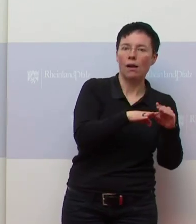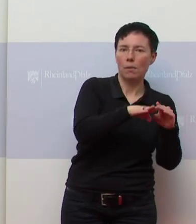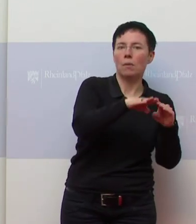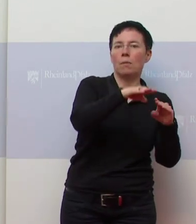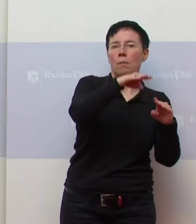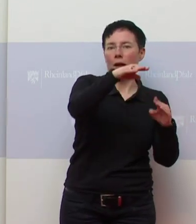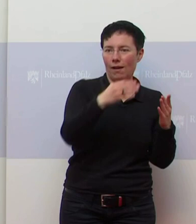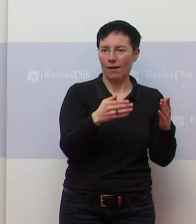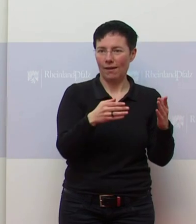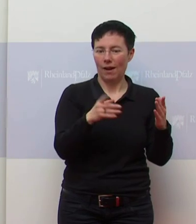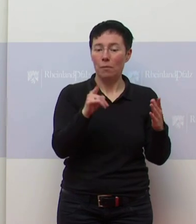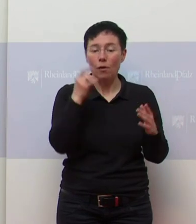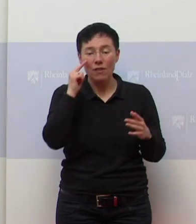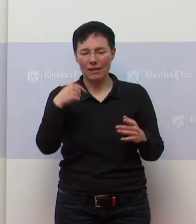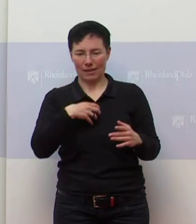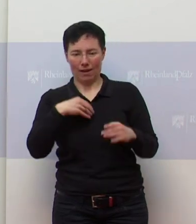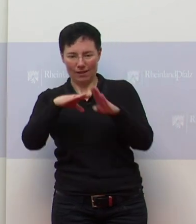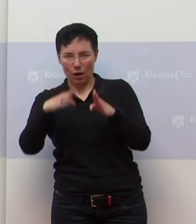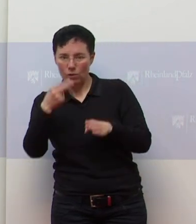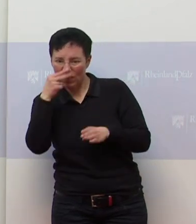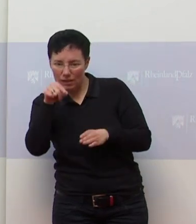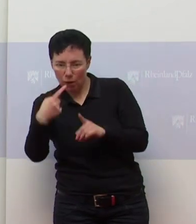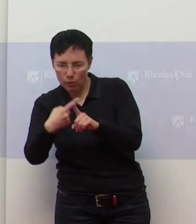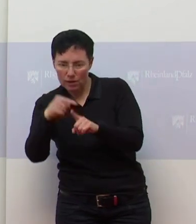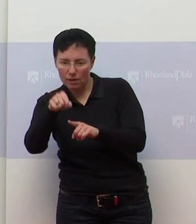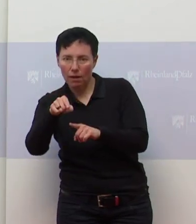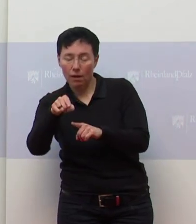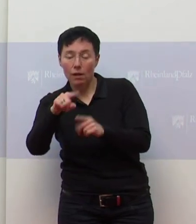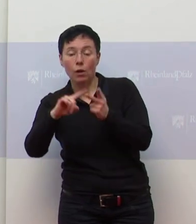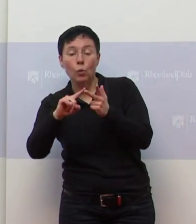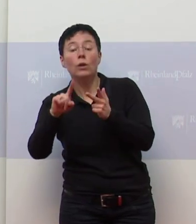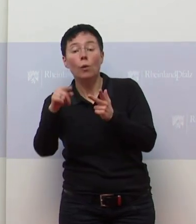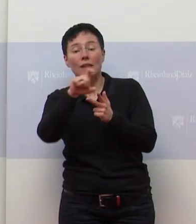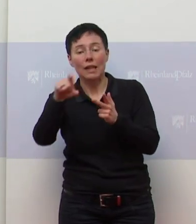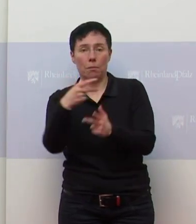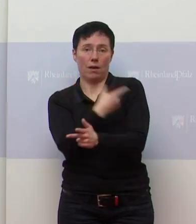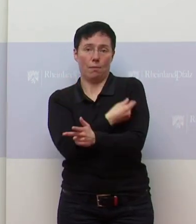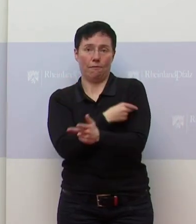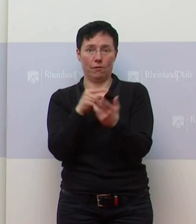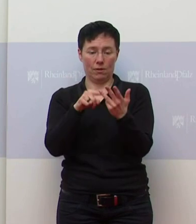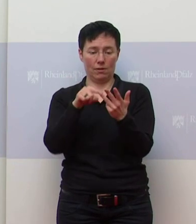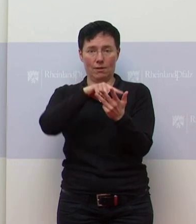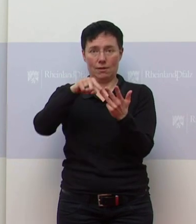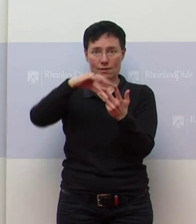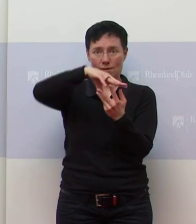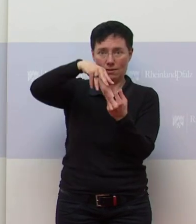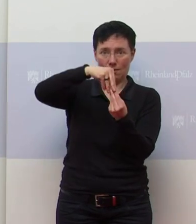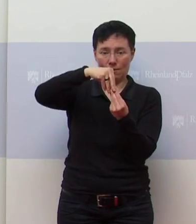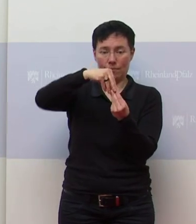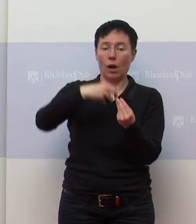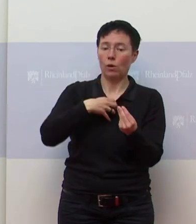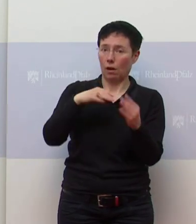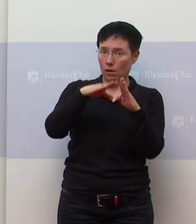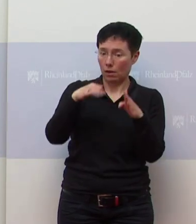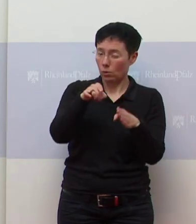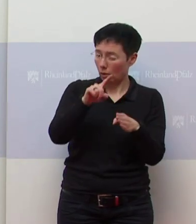auch, wie die Situation eben ist in den Krankenhäusern. Und wir berücksichtigen natürlich das Thema Impfen. Und das spiegelt sich auch in den Krankenhäusern wieder, auch